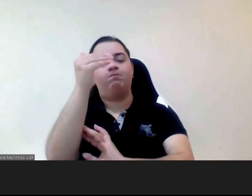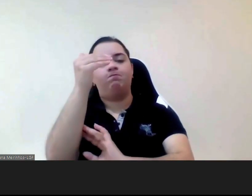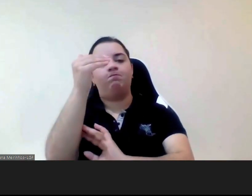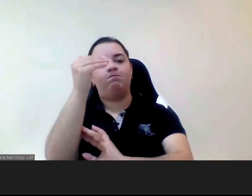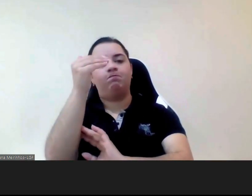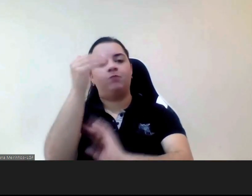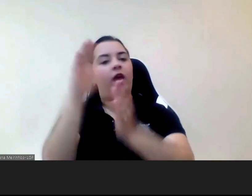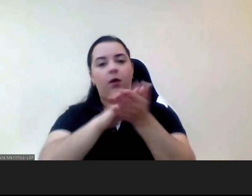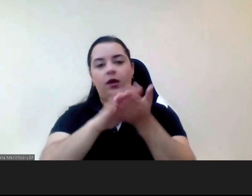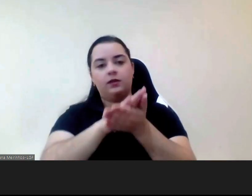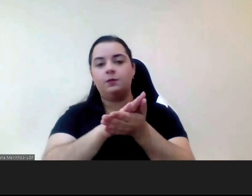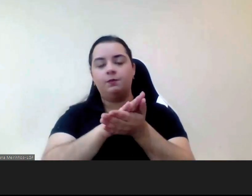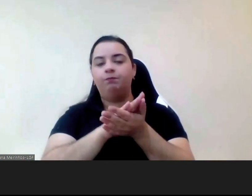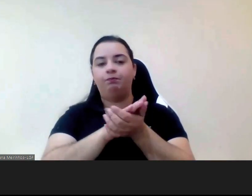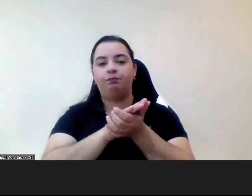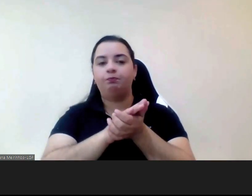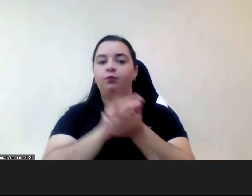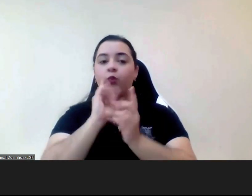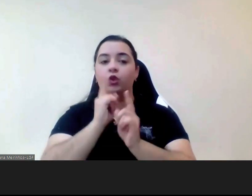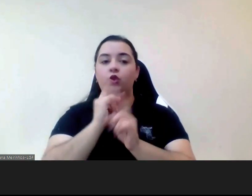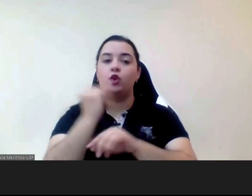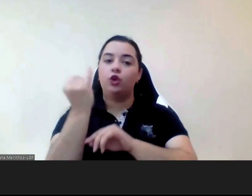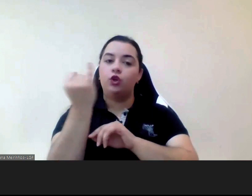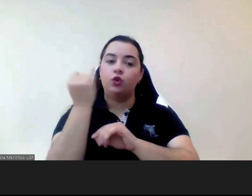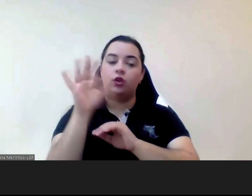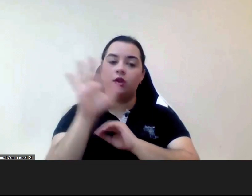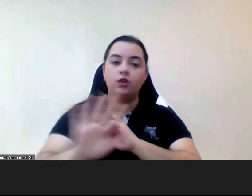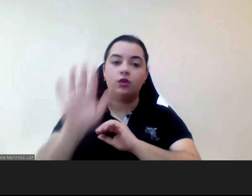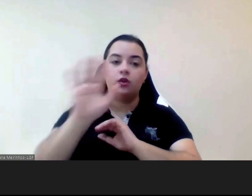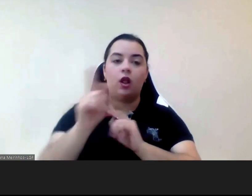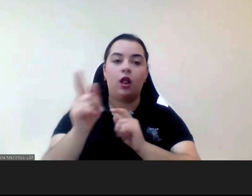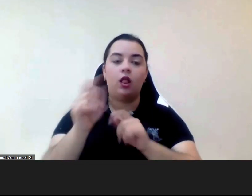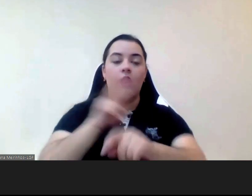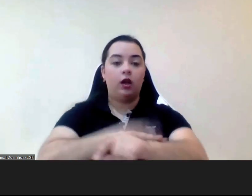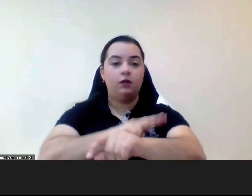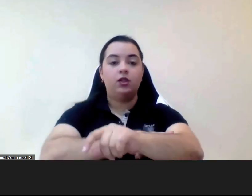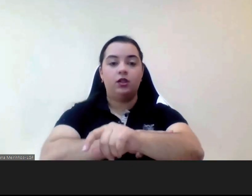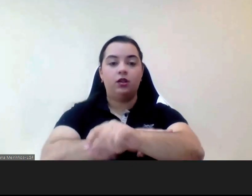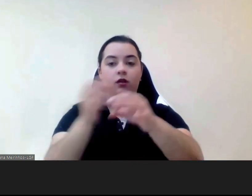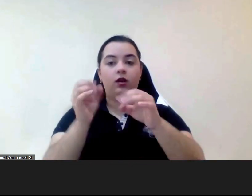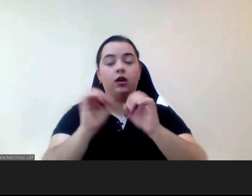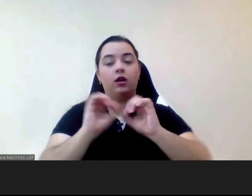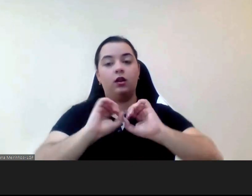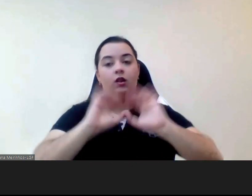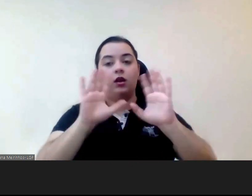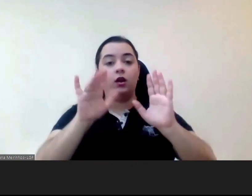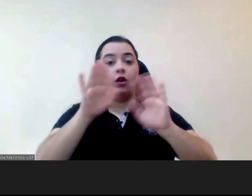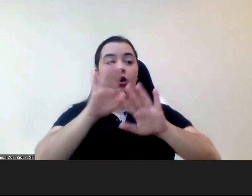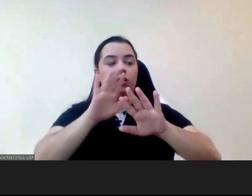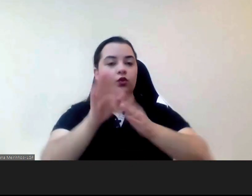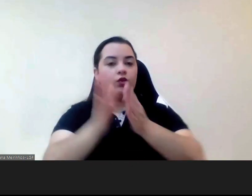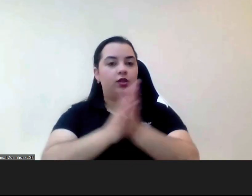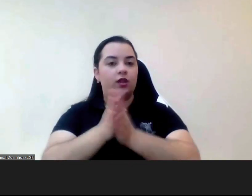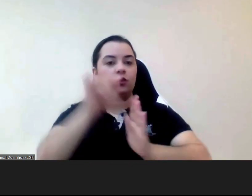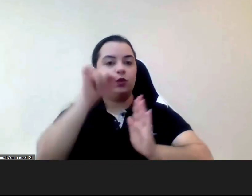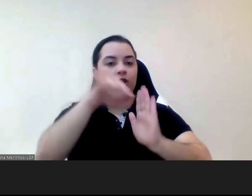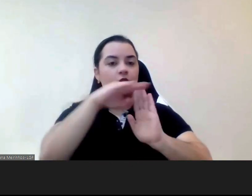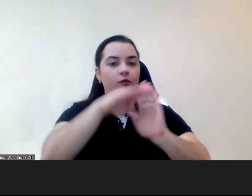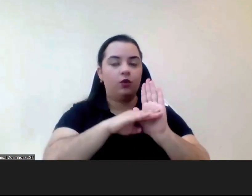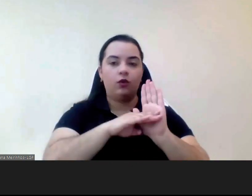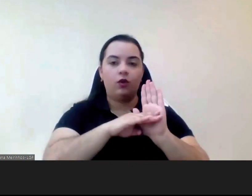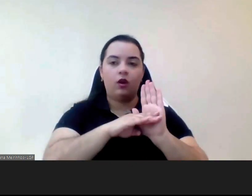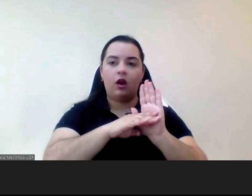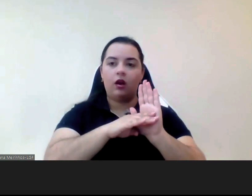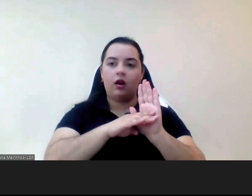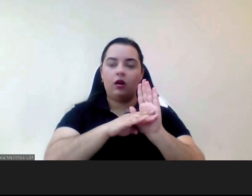da Demonstração realmente com estes programas vem desempenhar um papel que